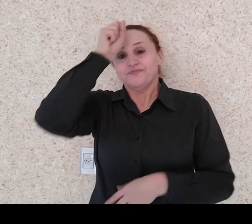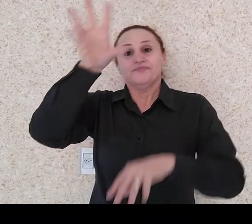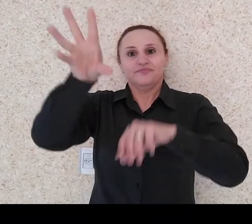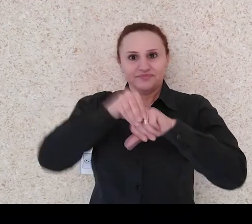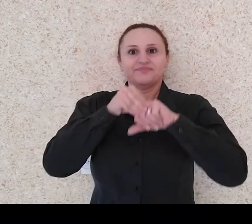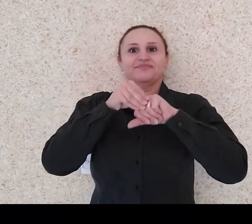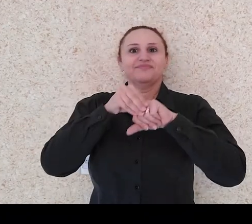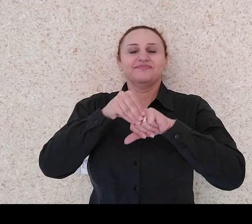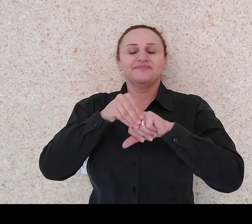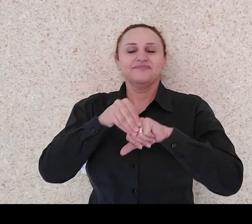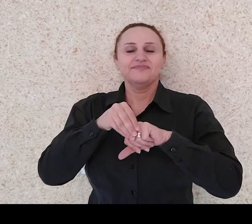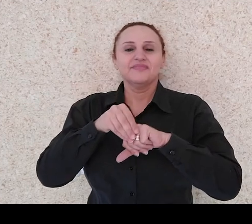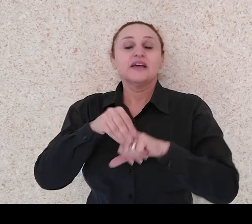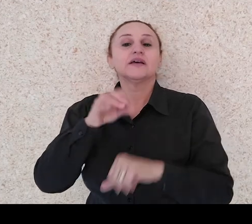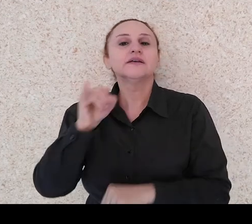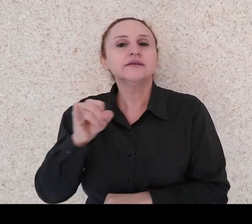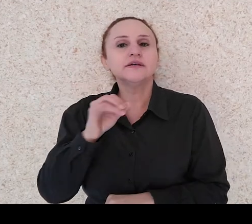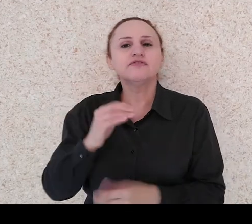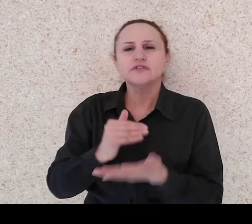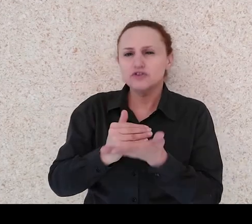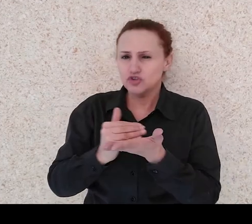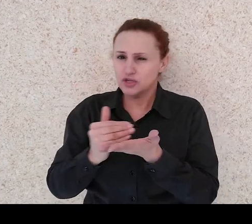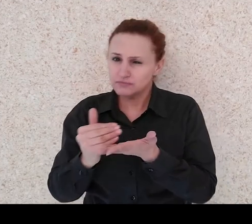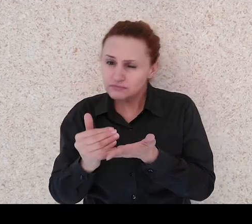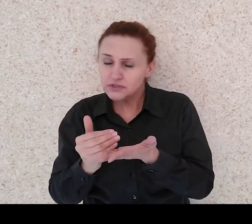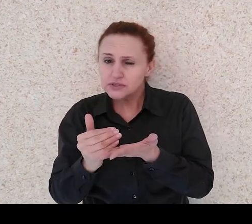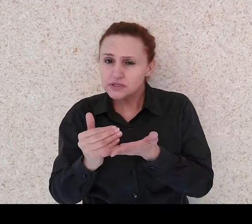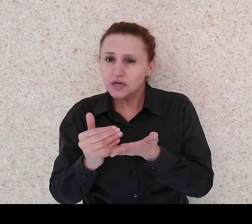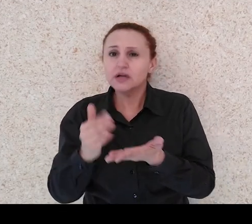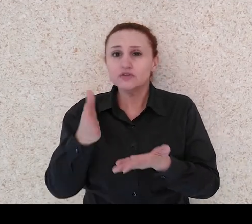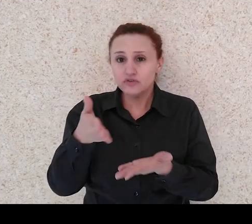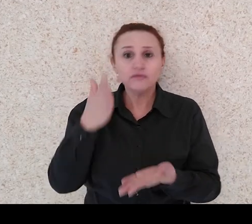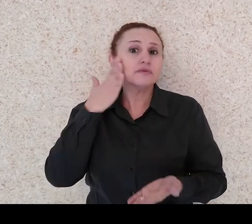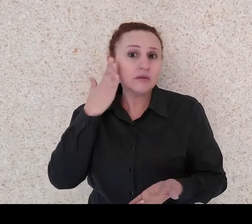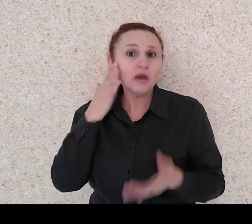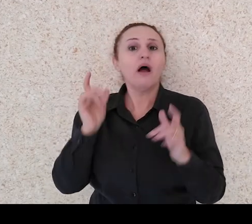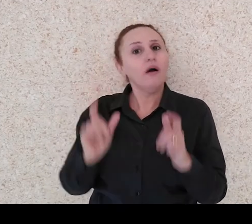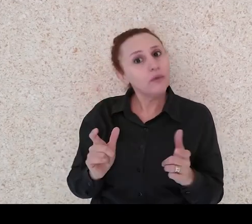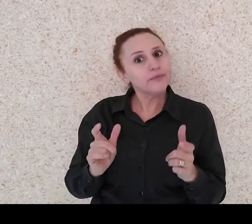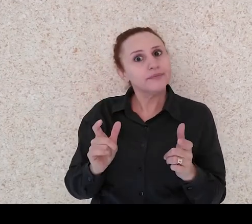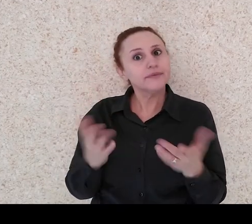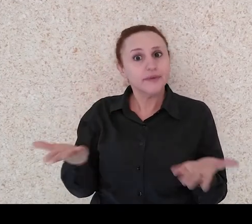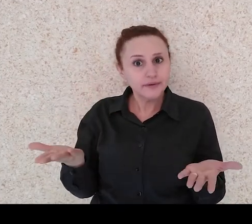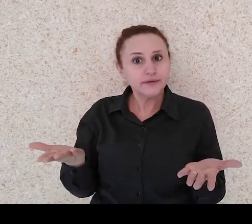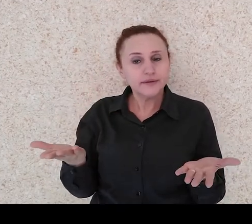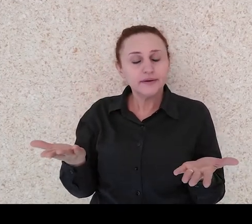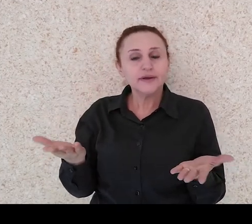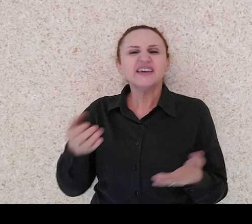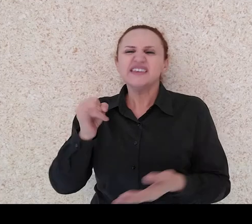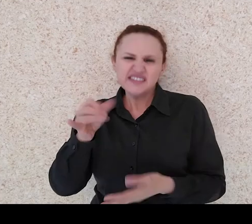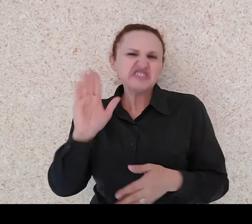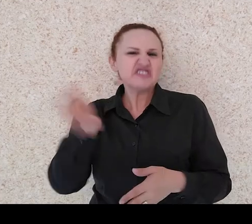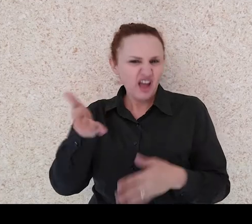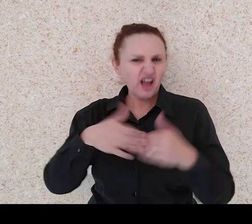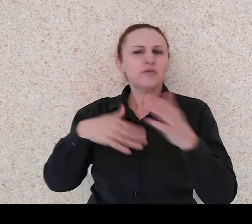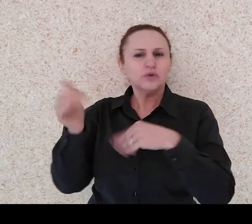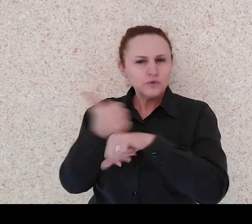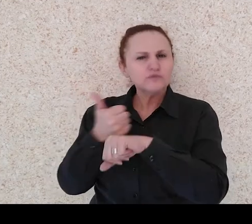Caso vocês estejam iniciando, vocês saberão onde buscar mais informação e se vocês já são profissionais da área, que vocês possam